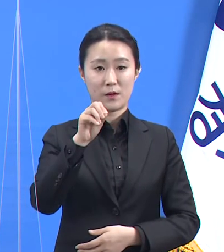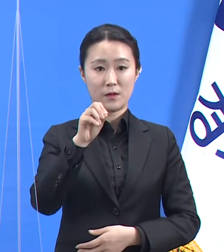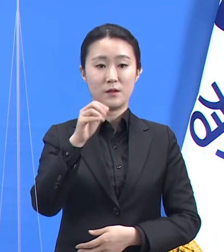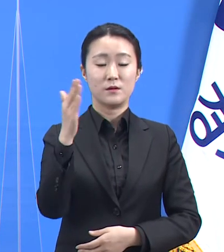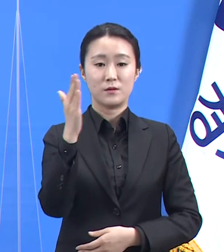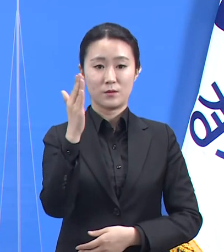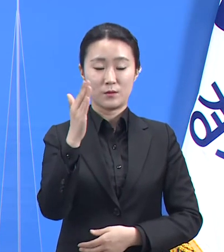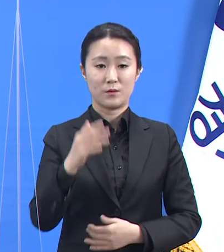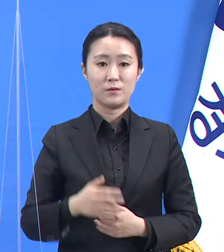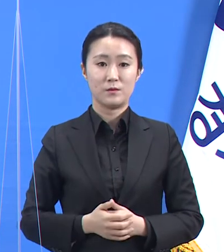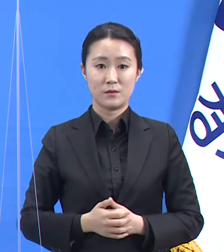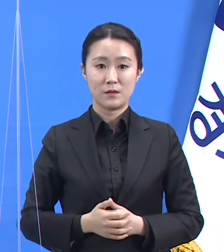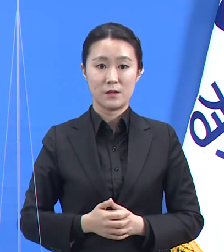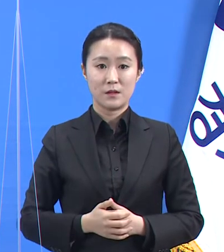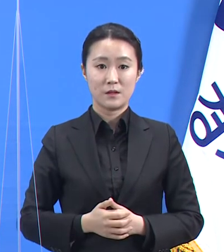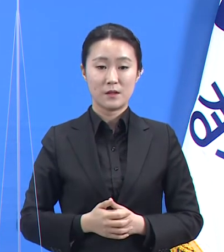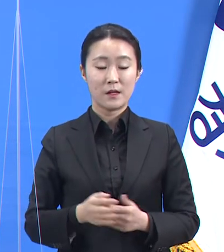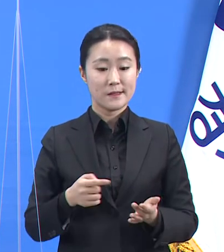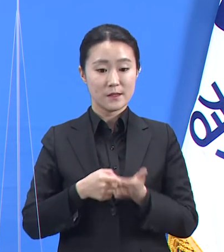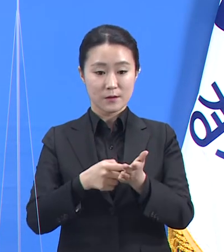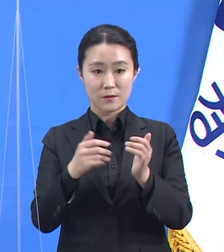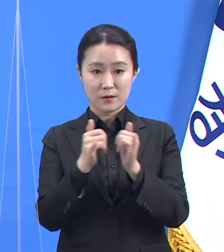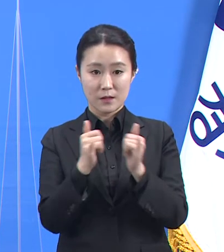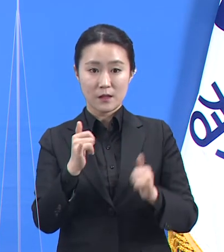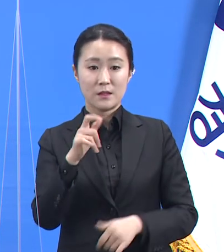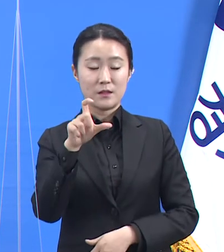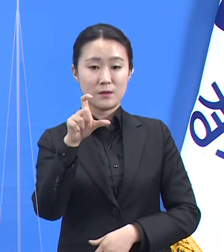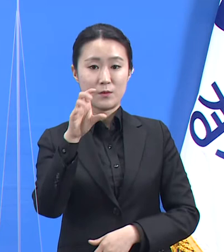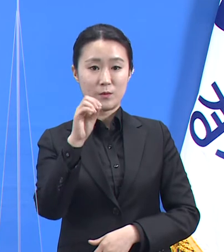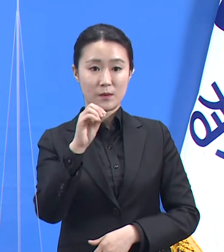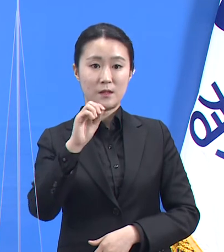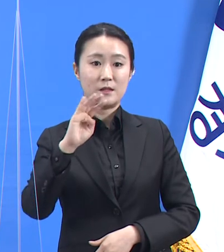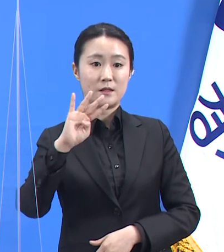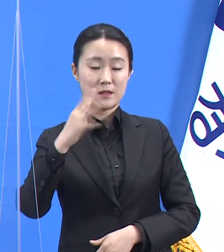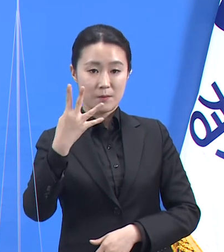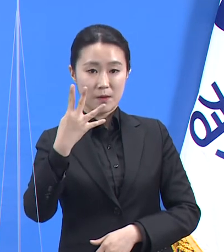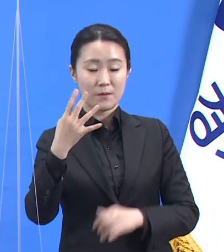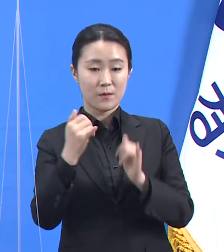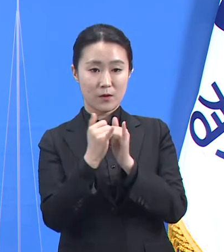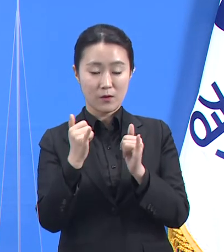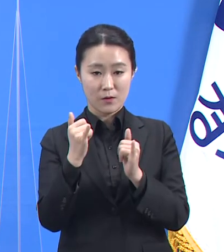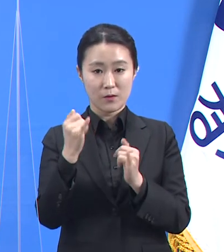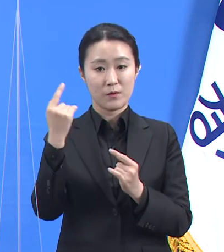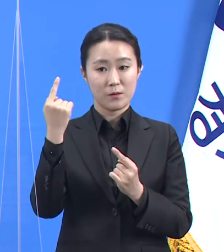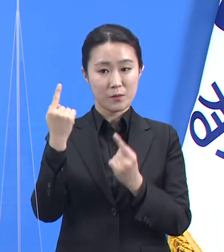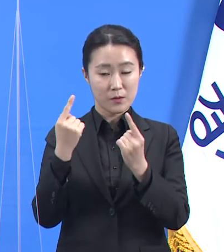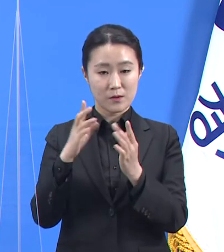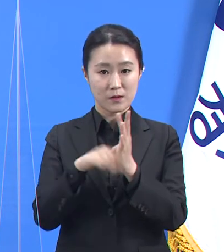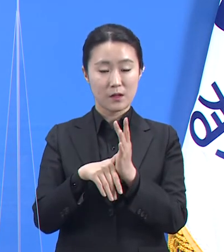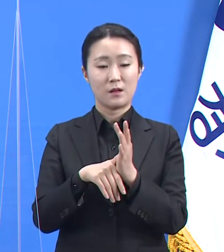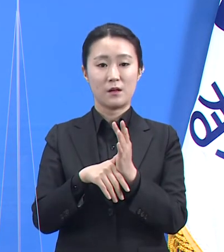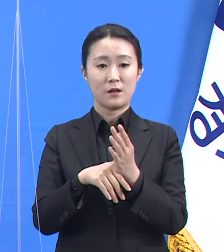동의자 15만 7,448명 대비 96.4% 실적입니다.